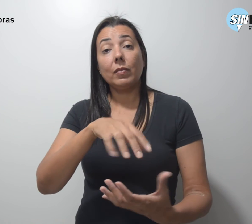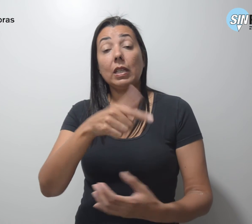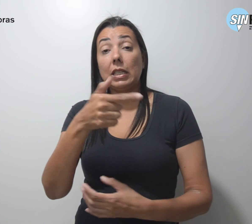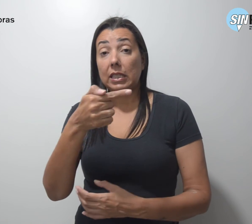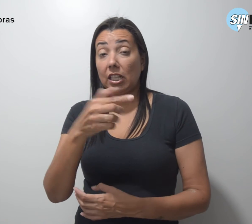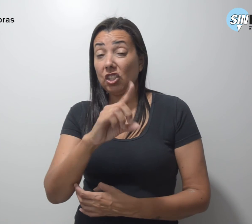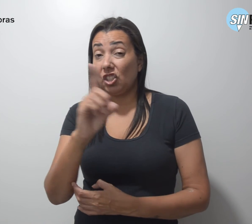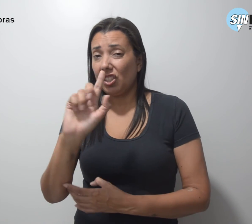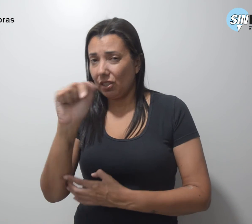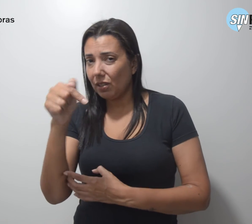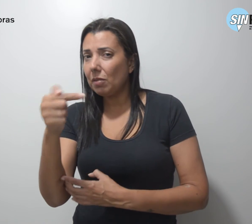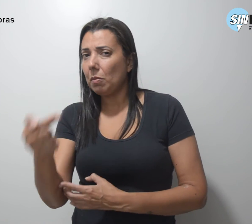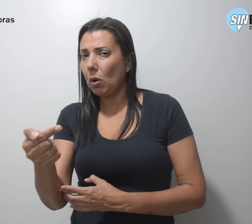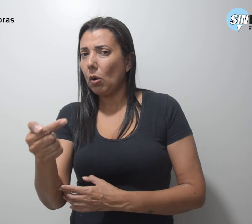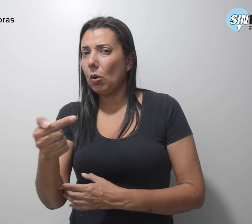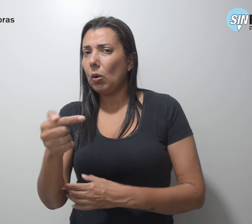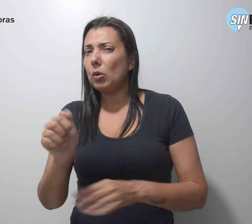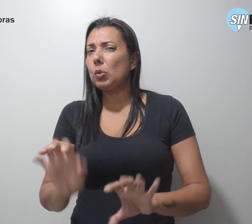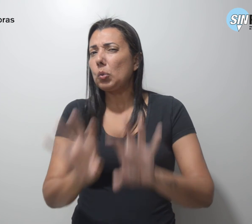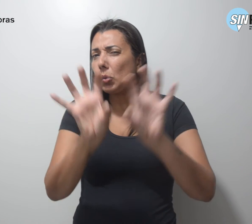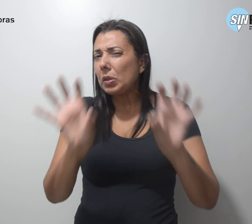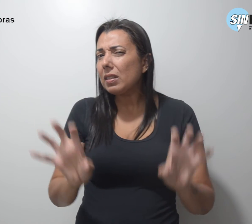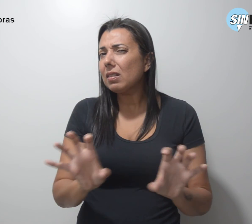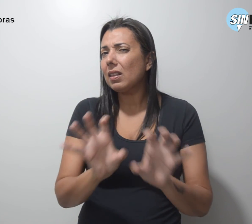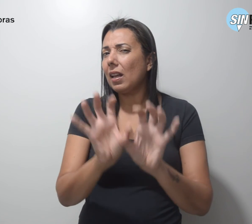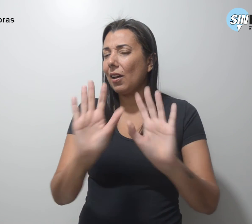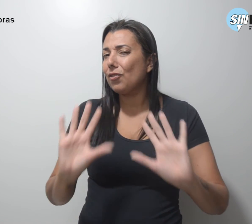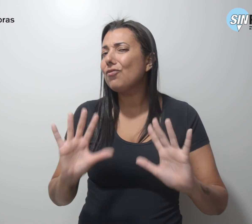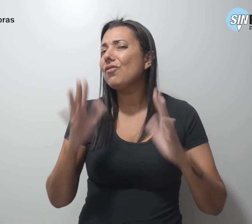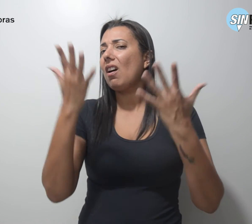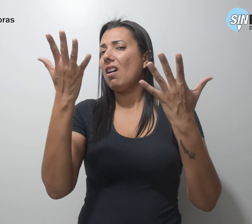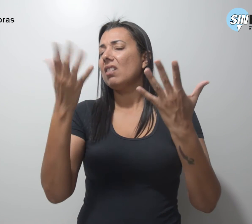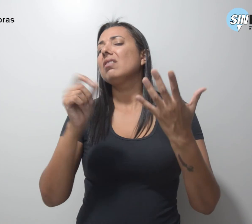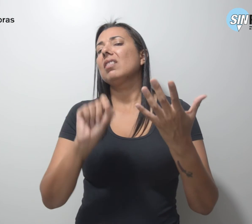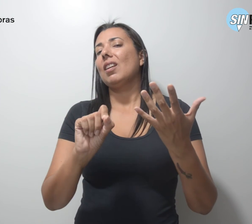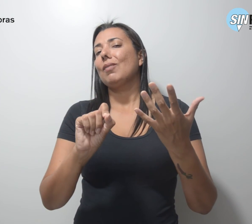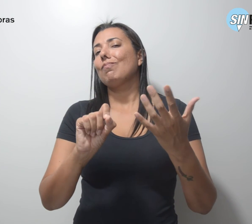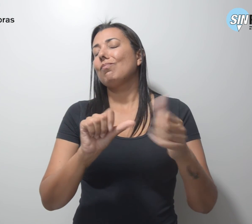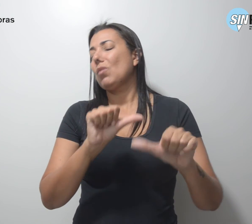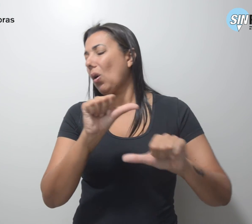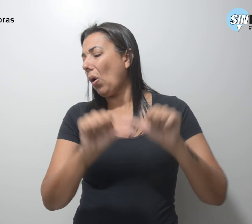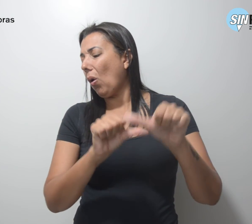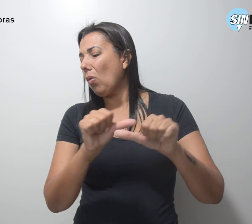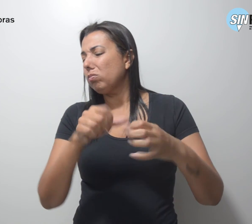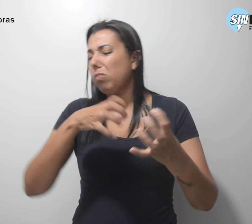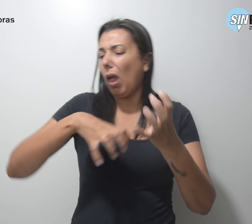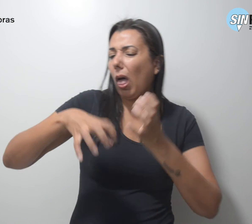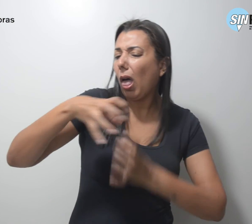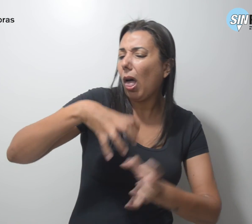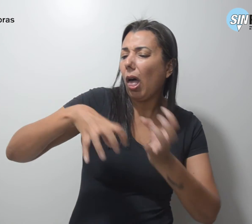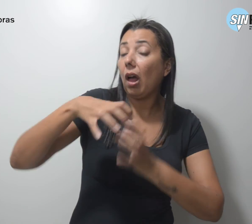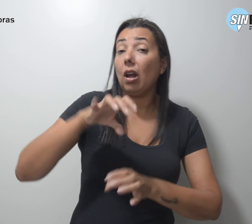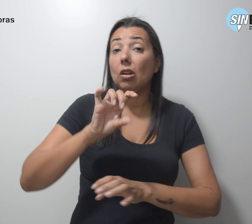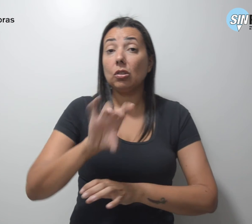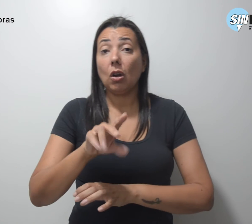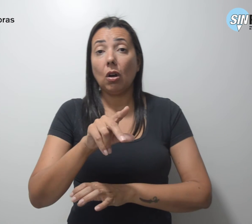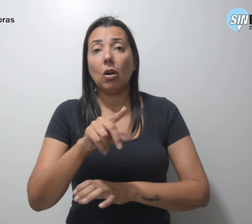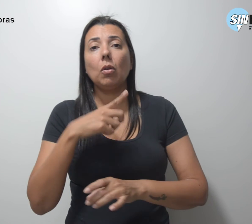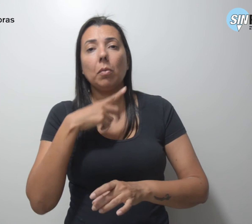depois, o cenário que foi de festa se tornou uma guerra onde havia apenas um combatente,